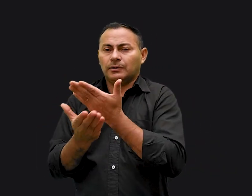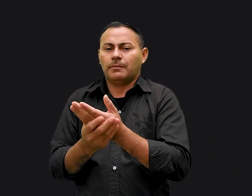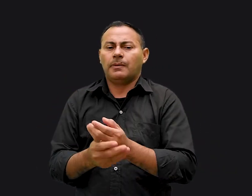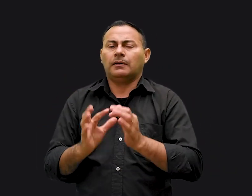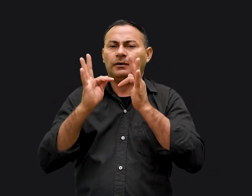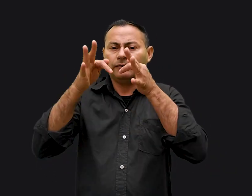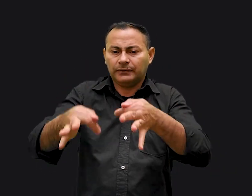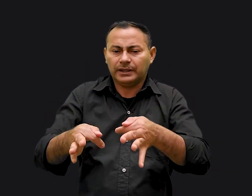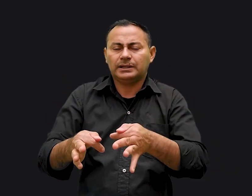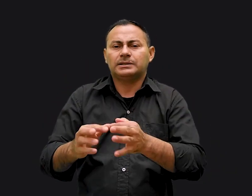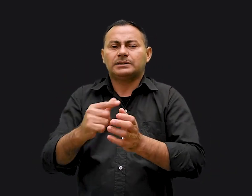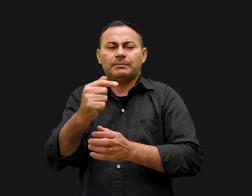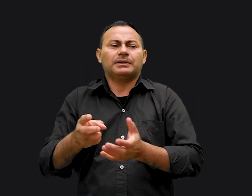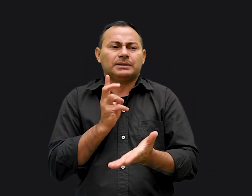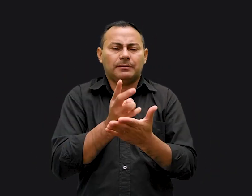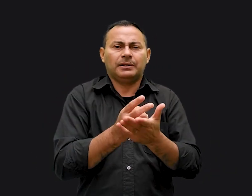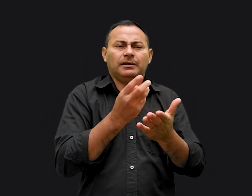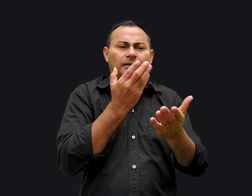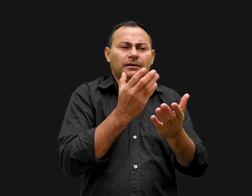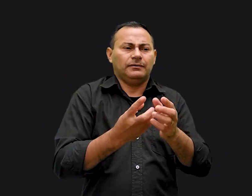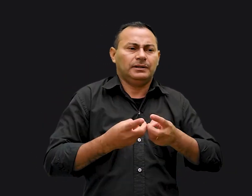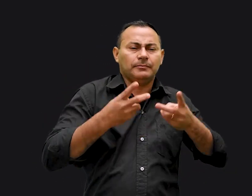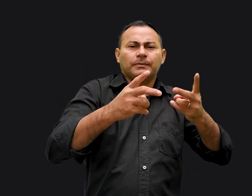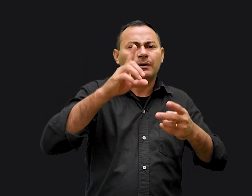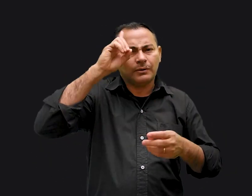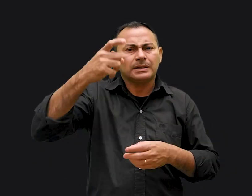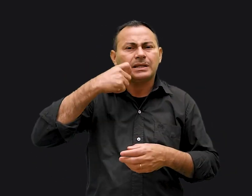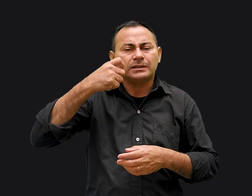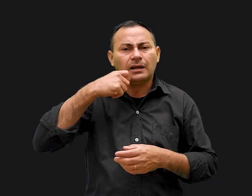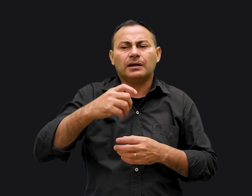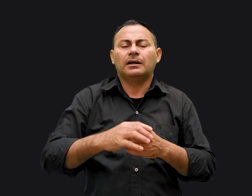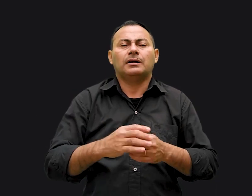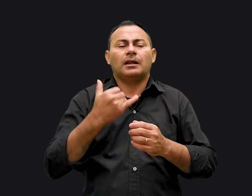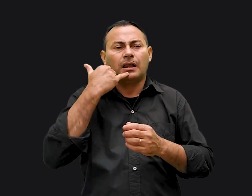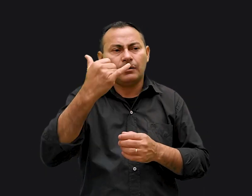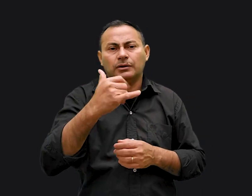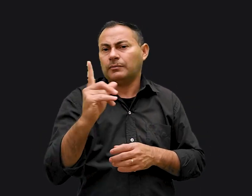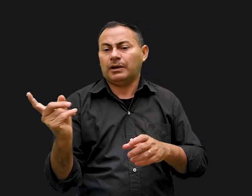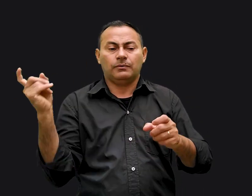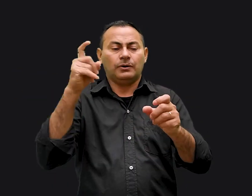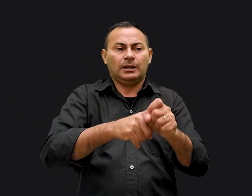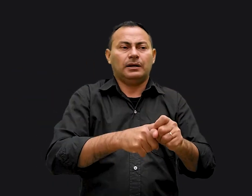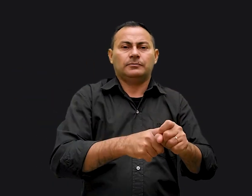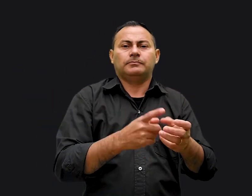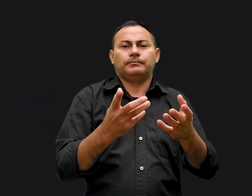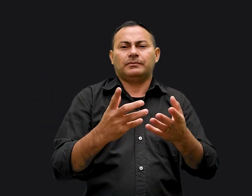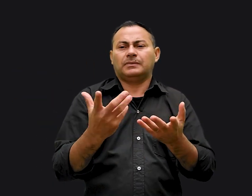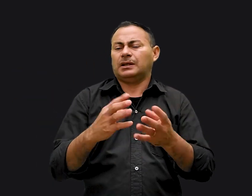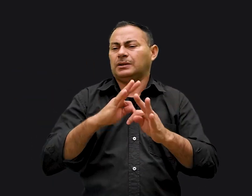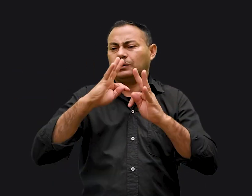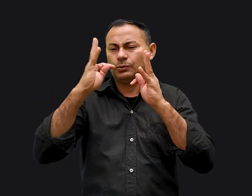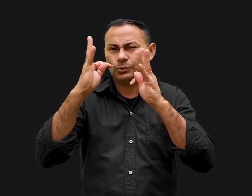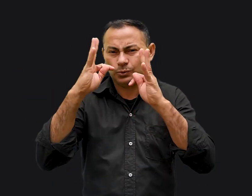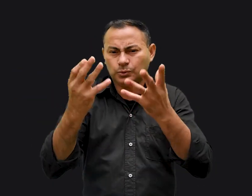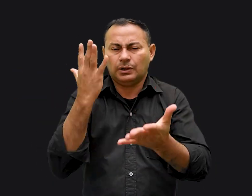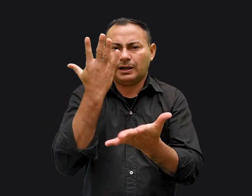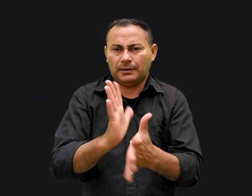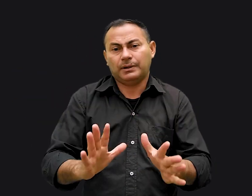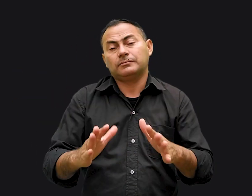semana ela sempre ia visitá-lo Mas uma sexta-feira o telefone tocou e ela disse que não iria mais Estava tudo acabado Bem,